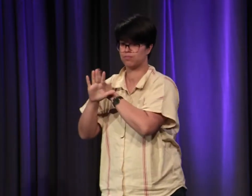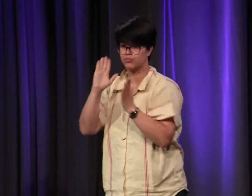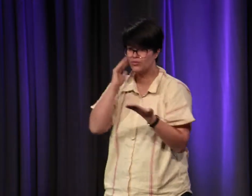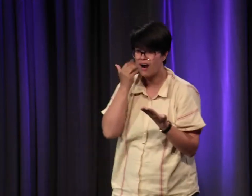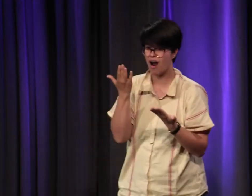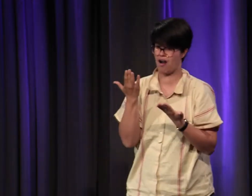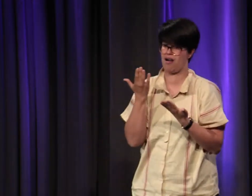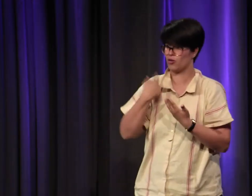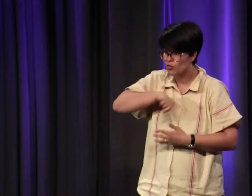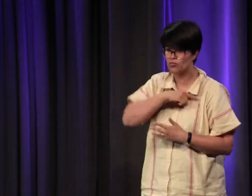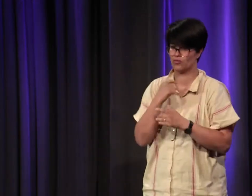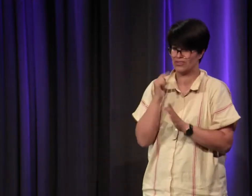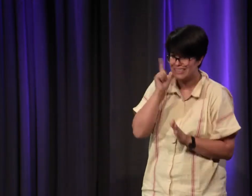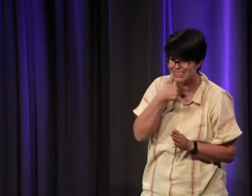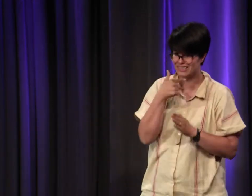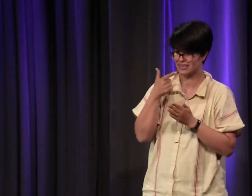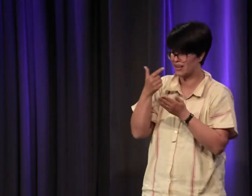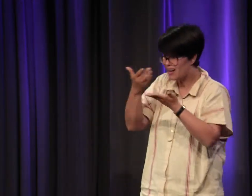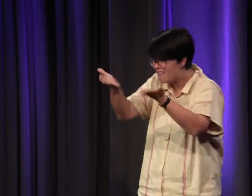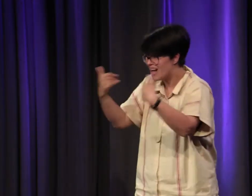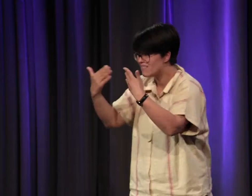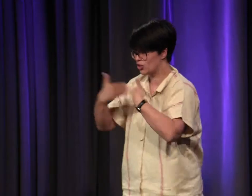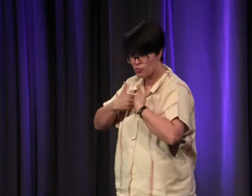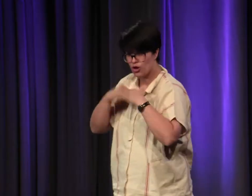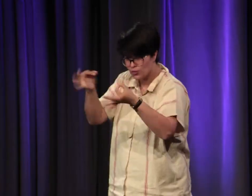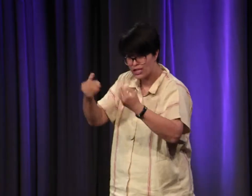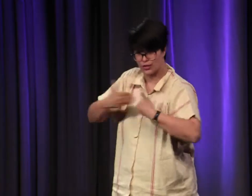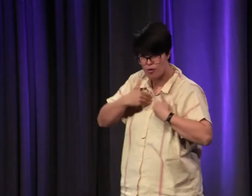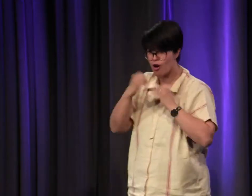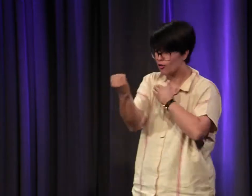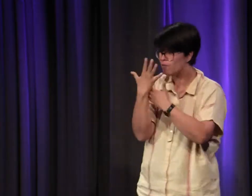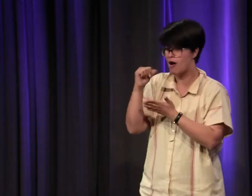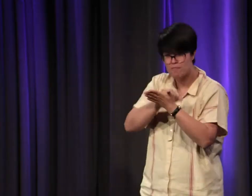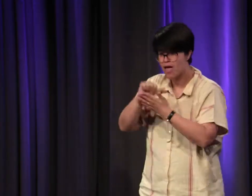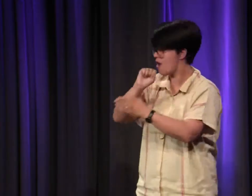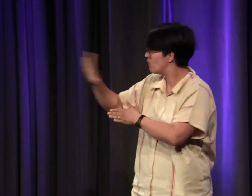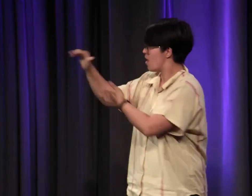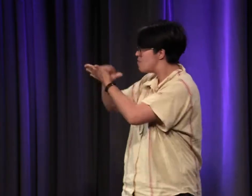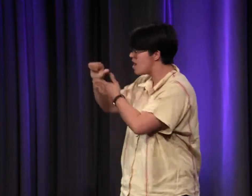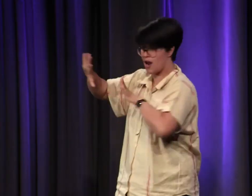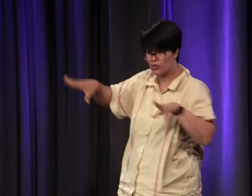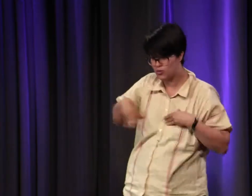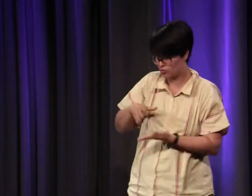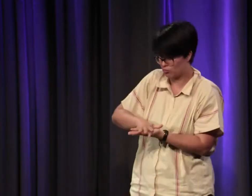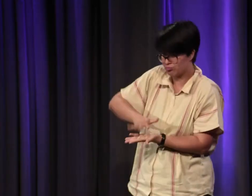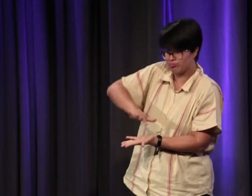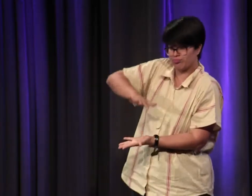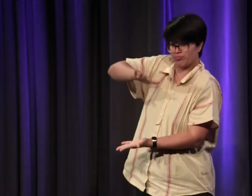c'est que si on n pas les moyens de produire et de diffuser on ne voit pas les sources c'est pour ça que nous on fait appel à vous on a des emails